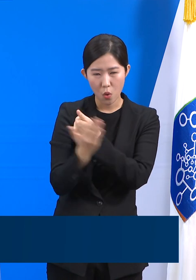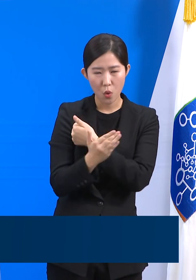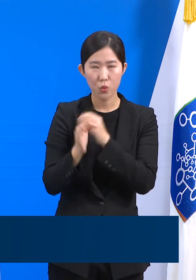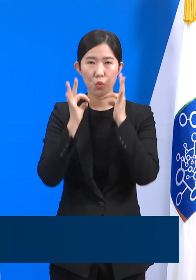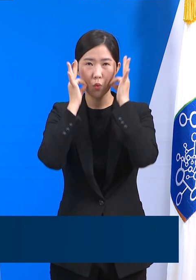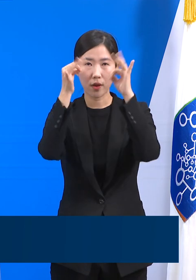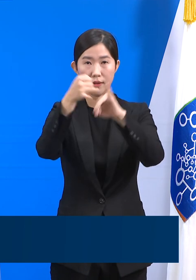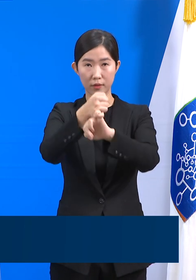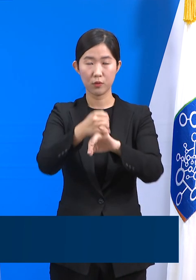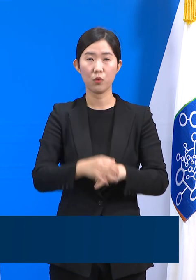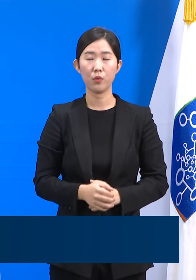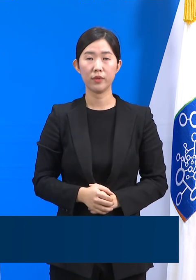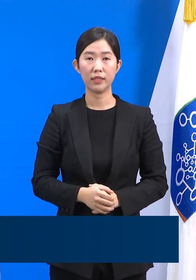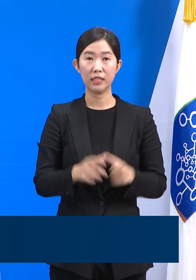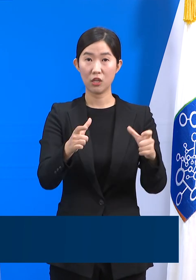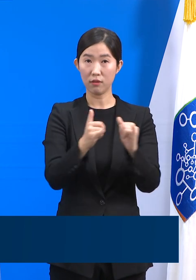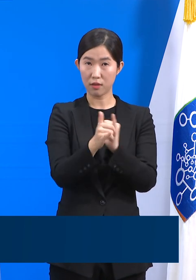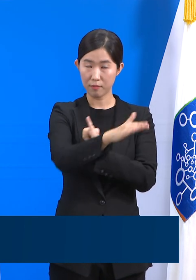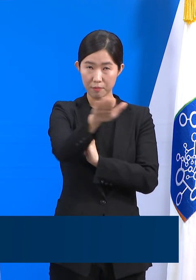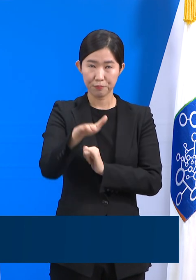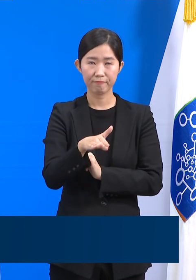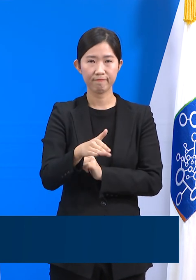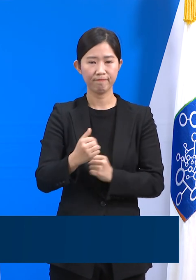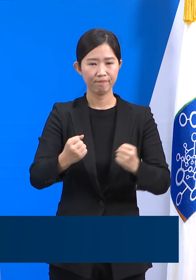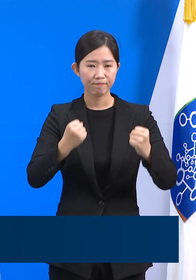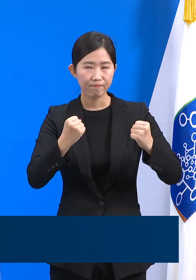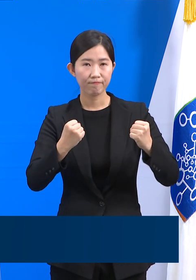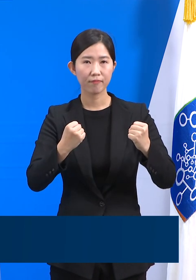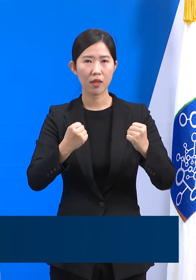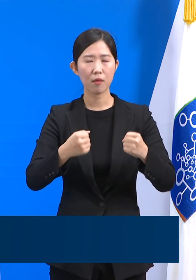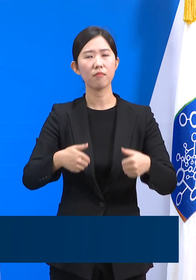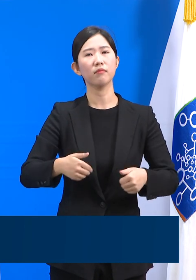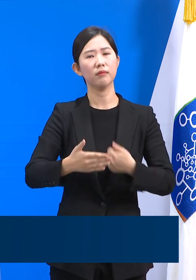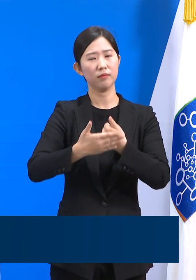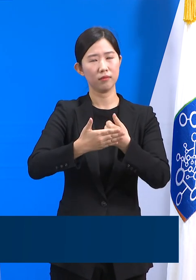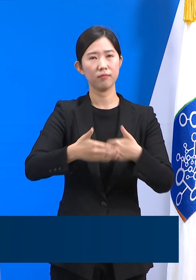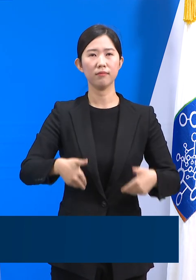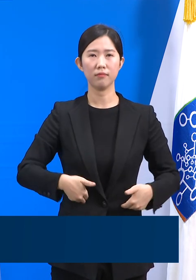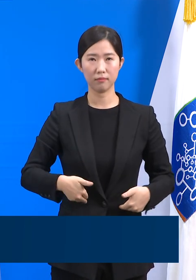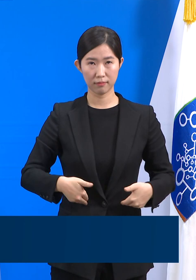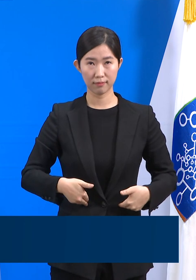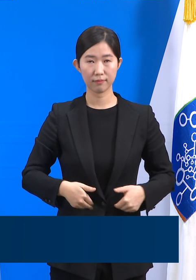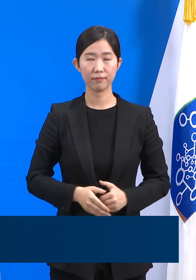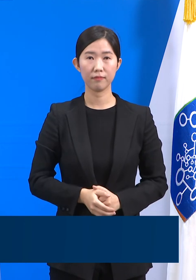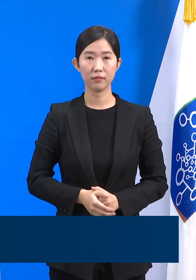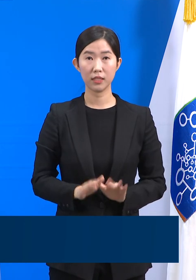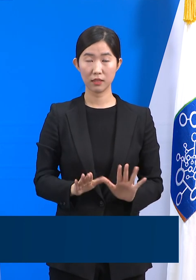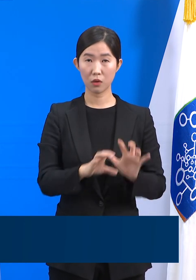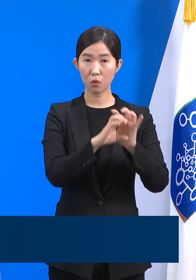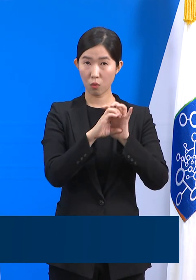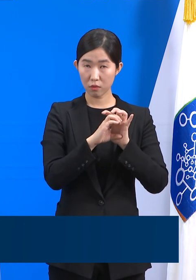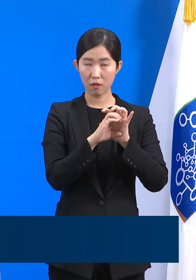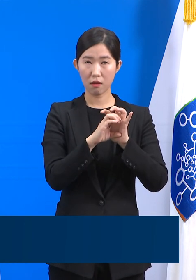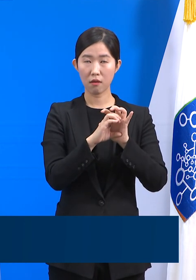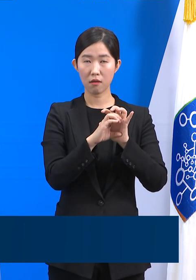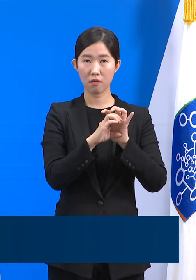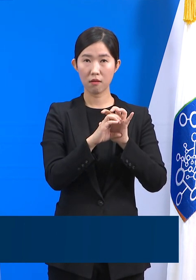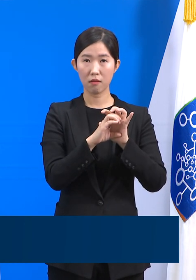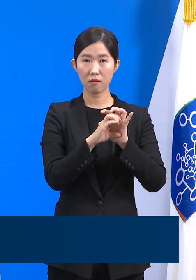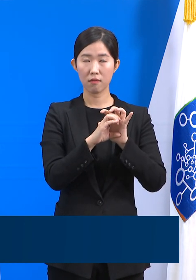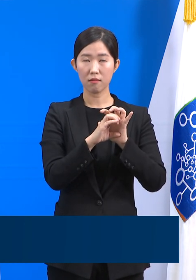무엇보다 주민 여러분의 성원과 응원이 그 어느 때보다 필요한 시점입니다. 코로나19는 멀리 떨어져 있는